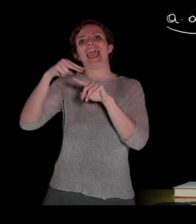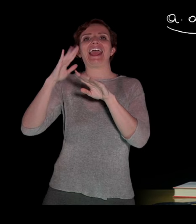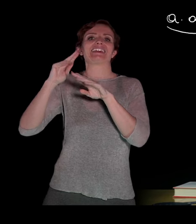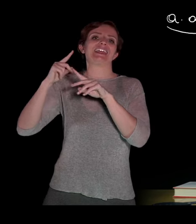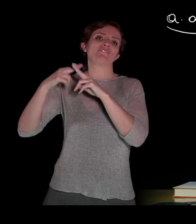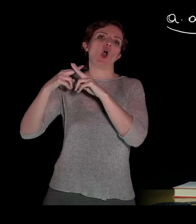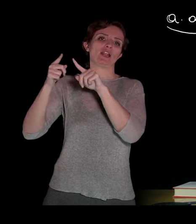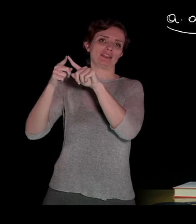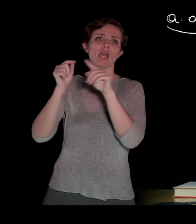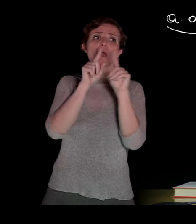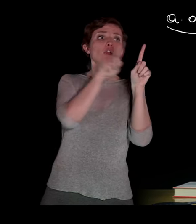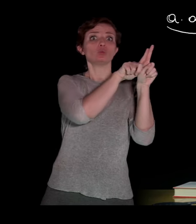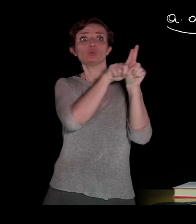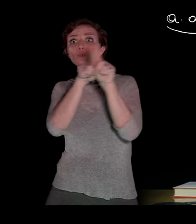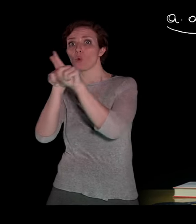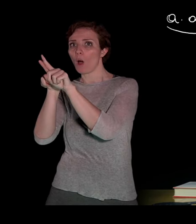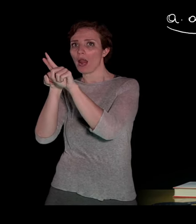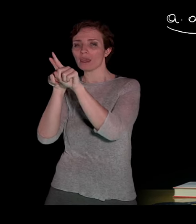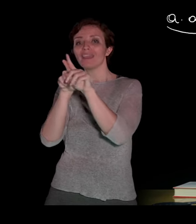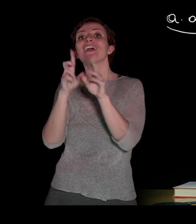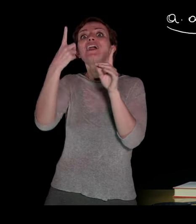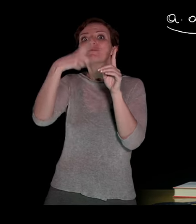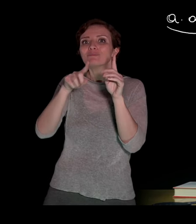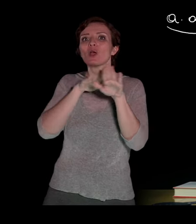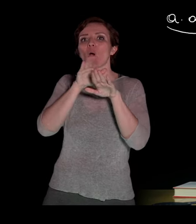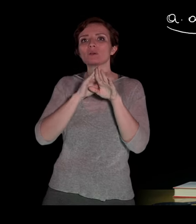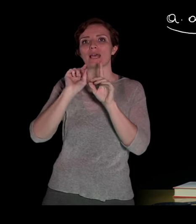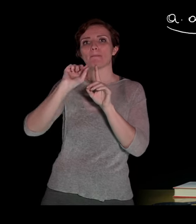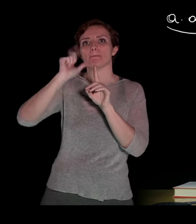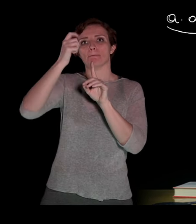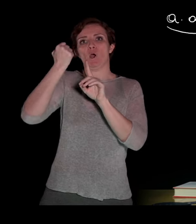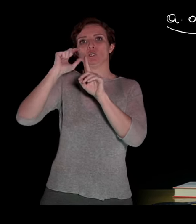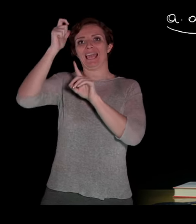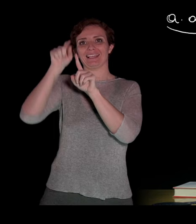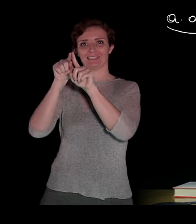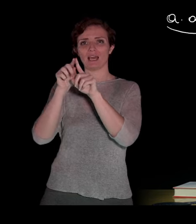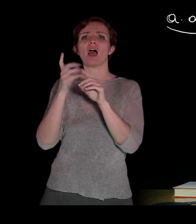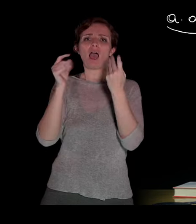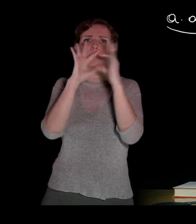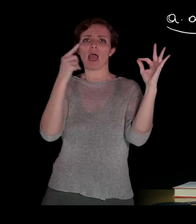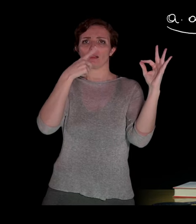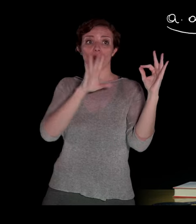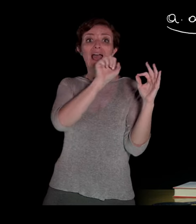all equal between them. The power is an expression of this type, where a is called